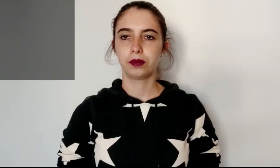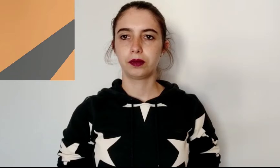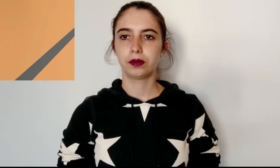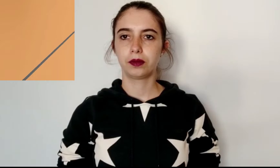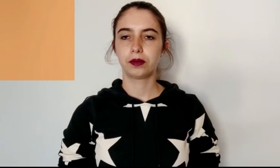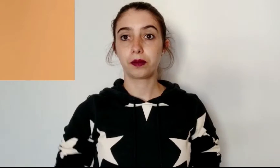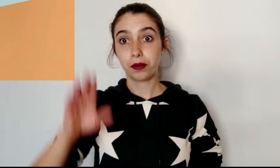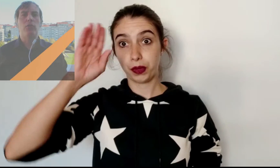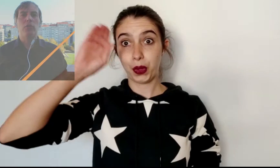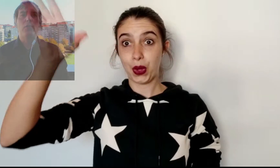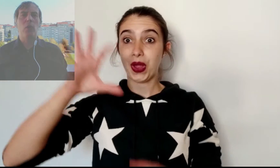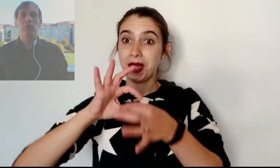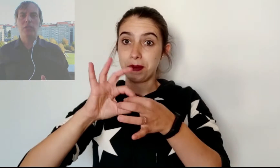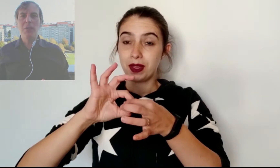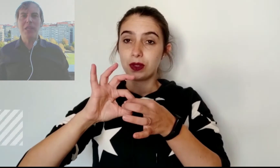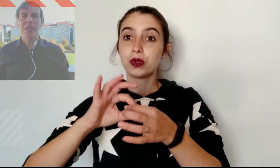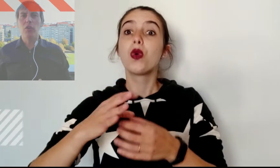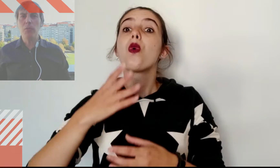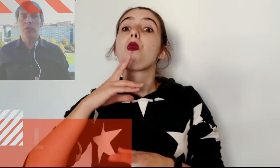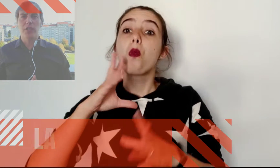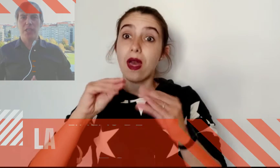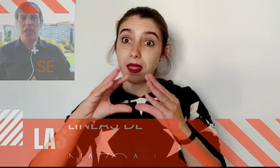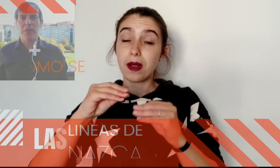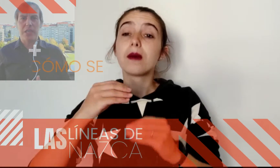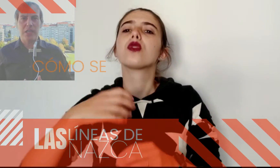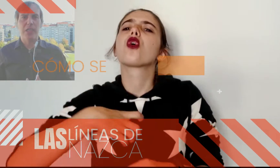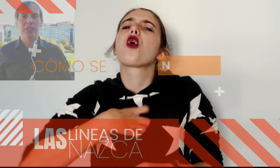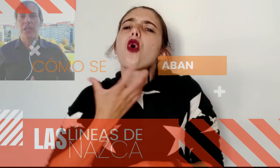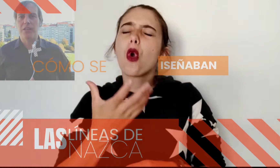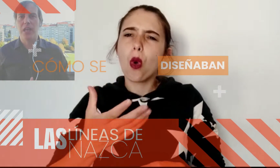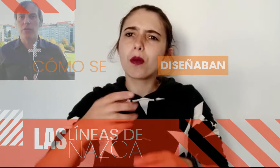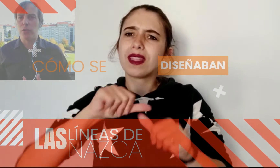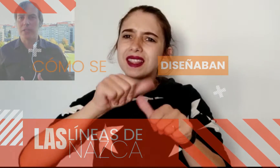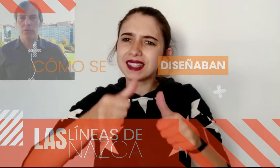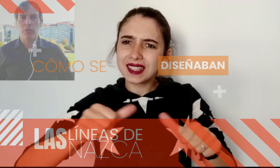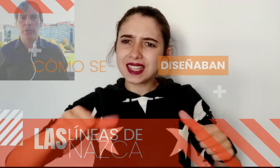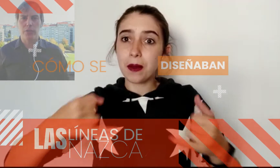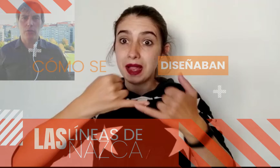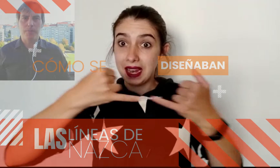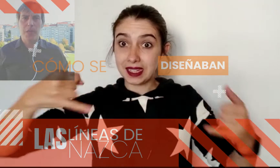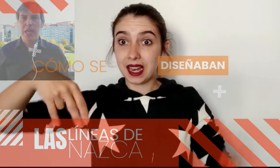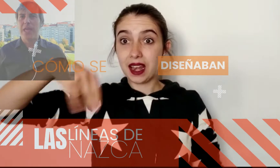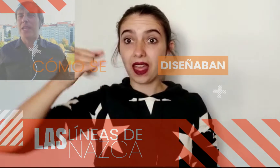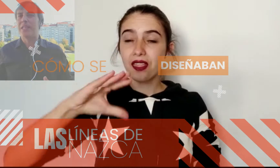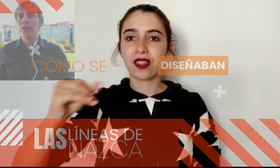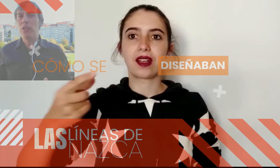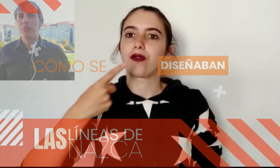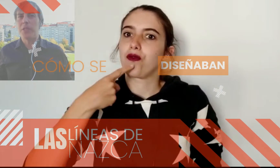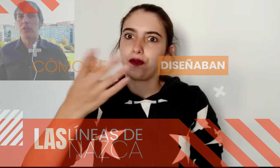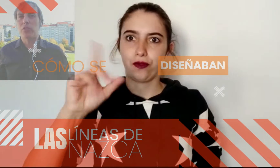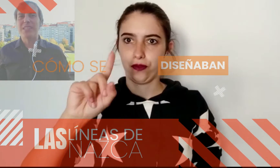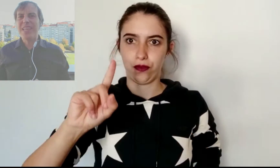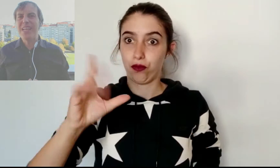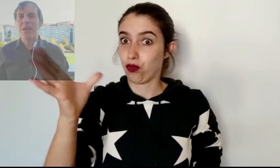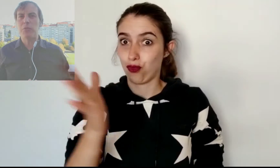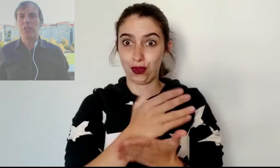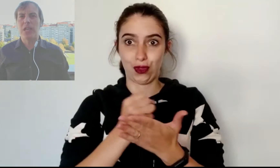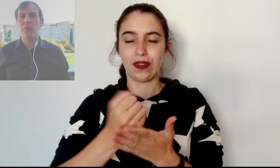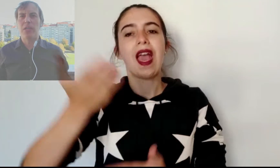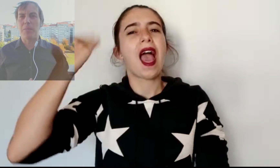Hola amigos, cuando se habla de cómo se diseñaban las líneas de Nazca no está todo dicho. En anteriores vídeos ya dejamos claro que